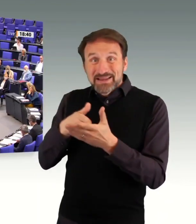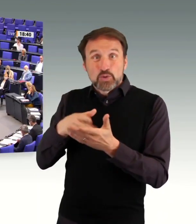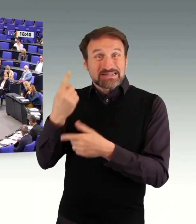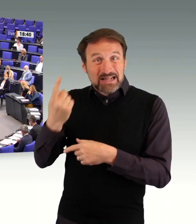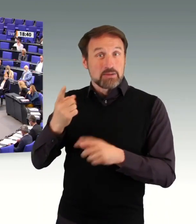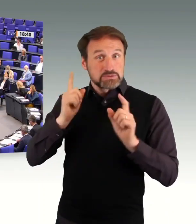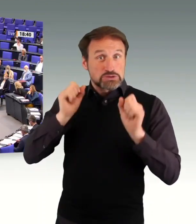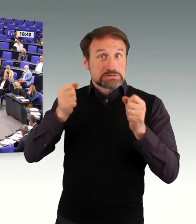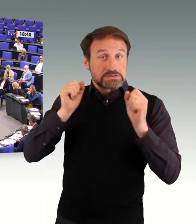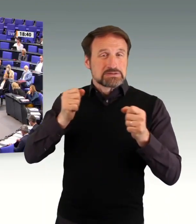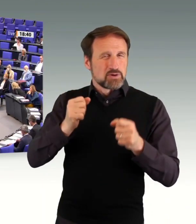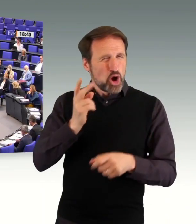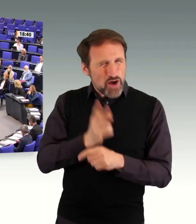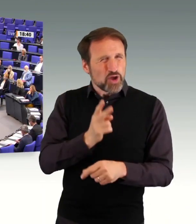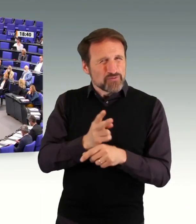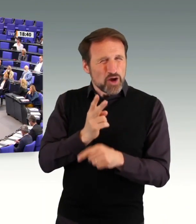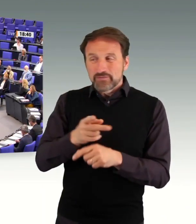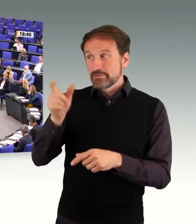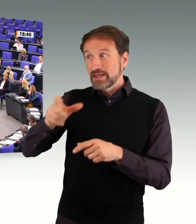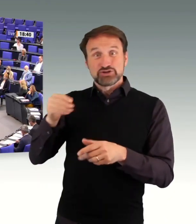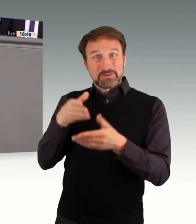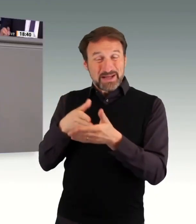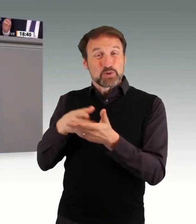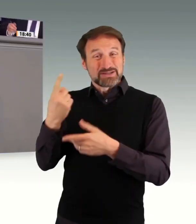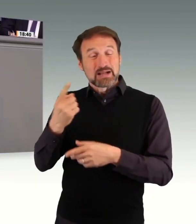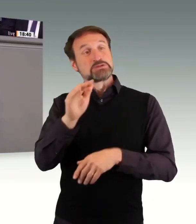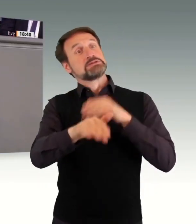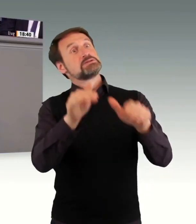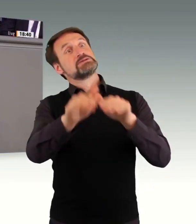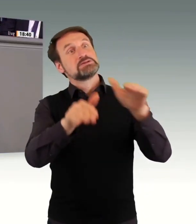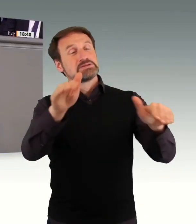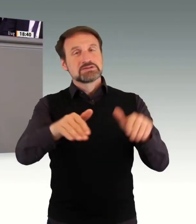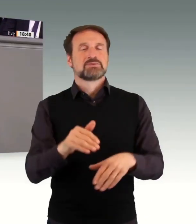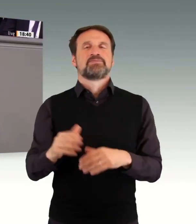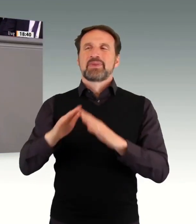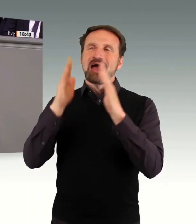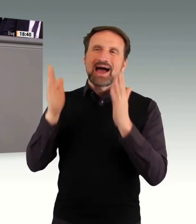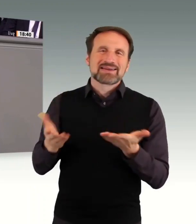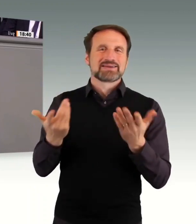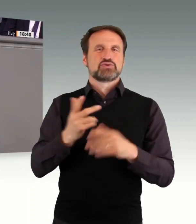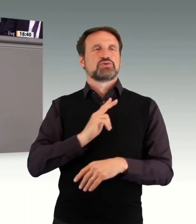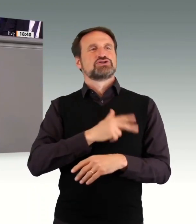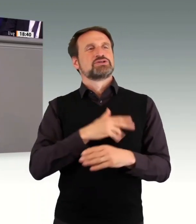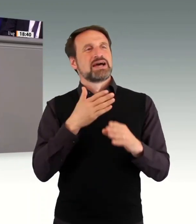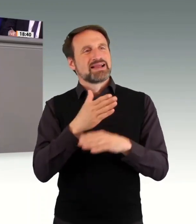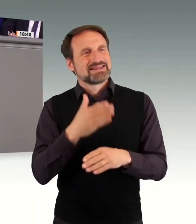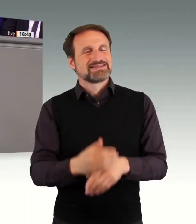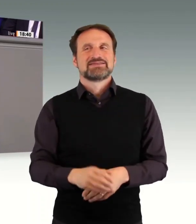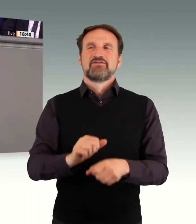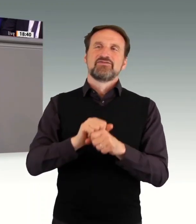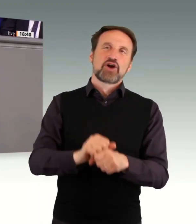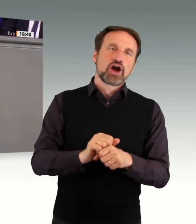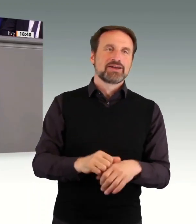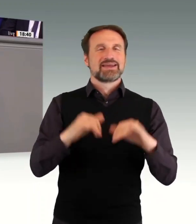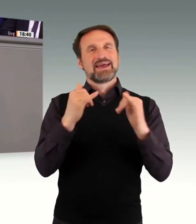immer auf die übrigen Mitglieder der Gesellschaft zugehen müssen. Es sind die Einrichtungen, es sind die sozialen Dienste, es sind die Freunde, die Eltern,